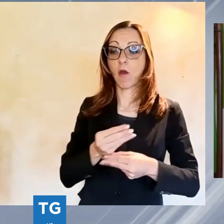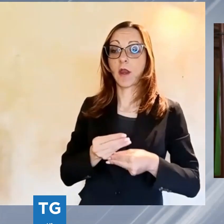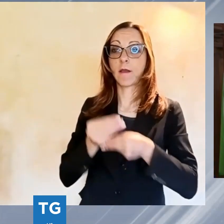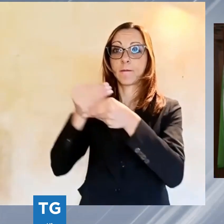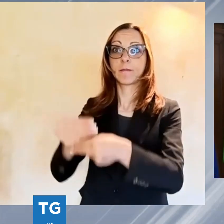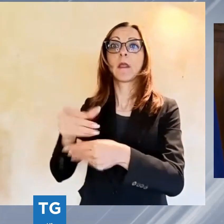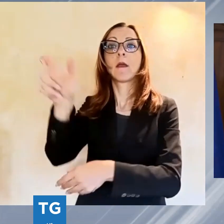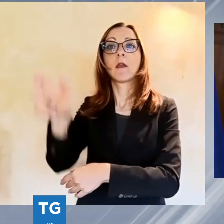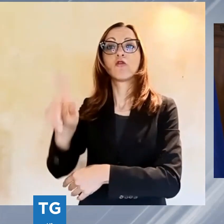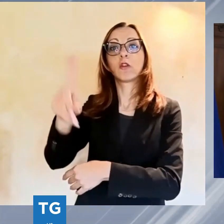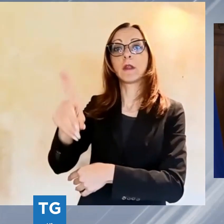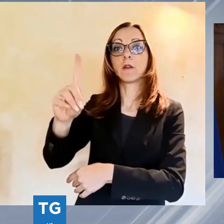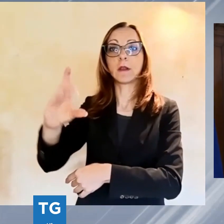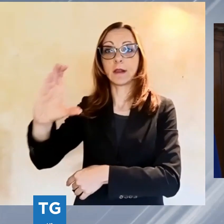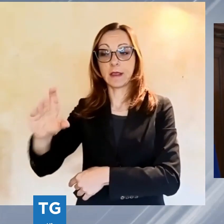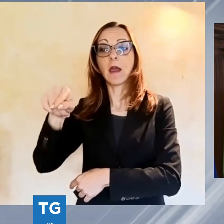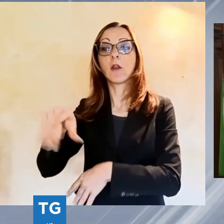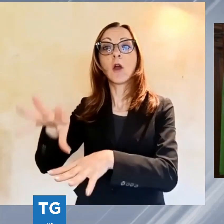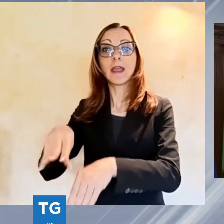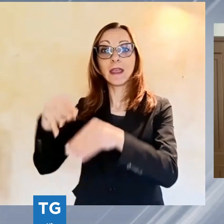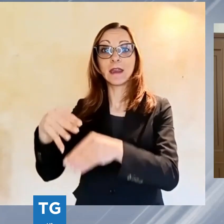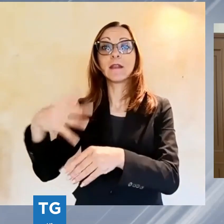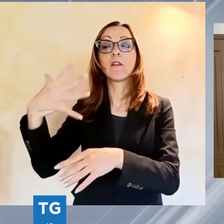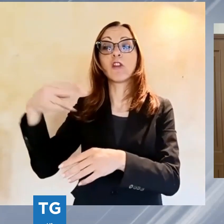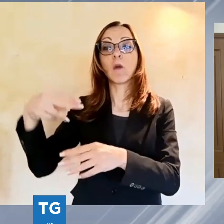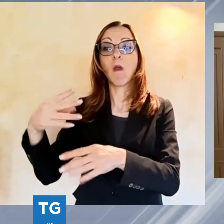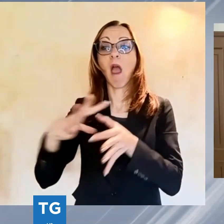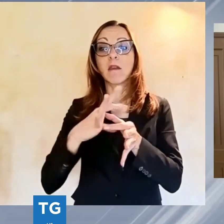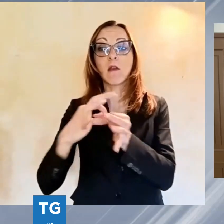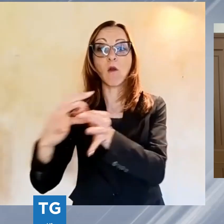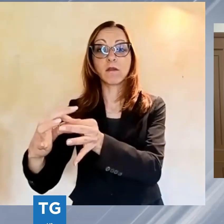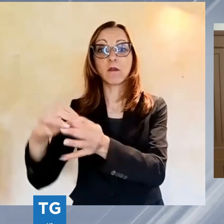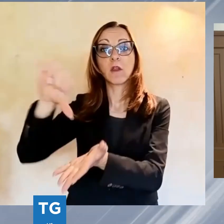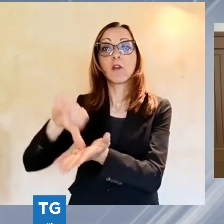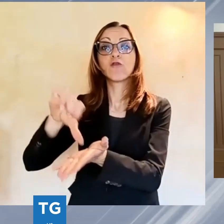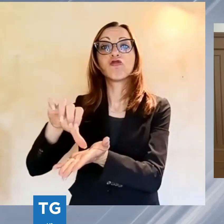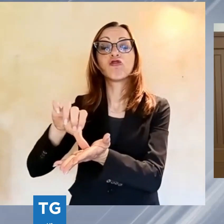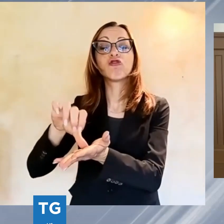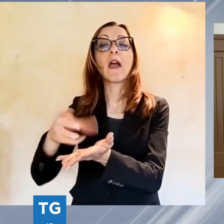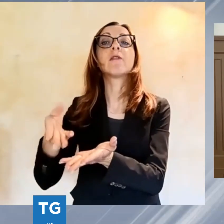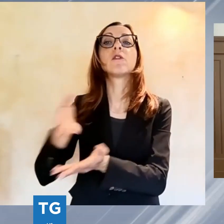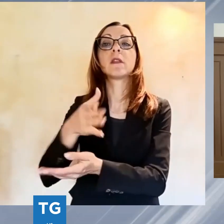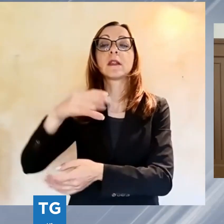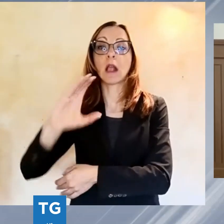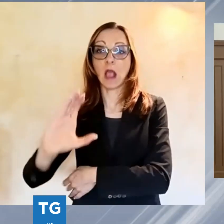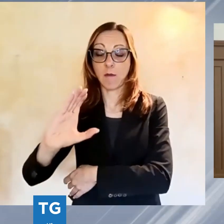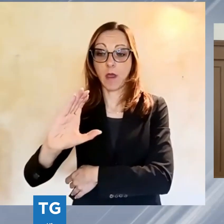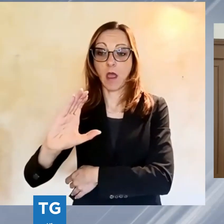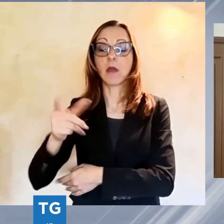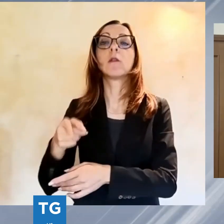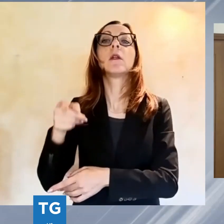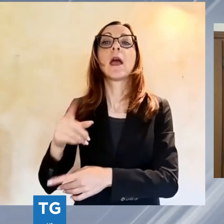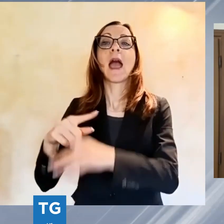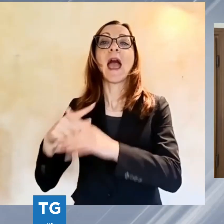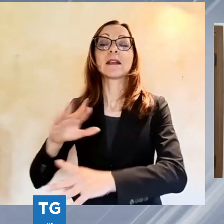quinquennio consecutivo del centro-sinistra a Capannori, il giorno dopo la vittoria al primo turno dell'ex assessore all'ambiente che ha addirittura